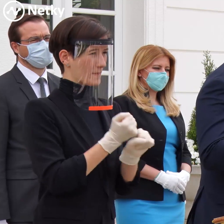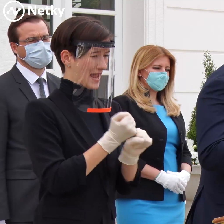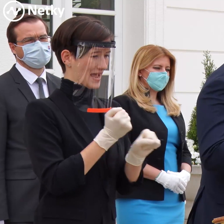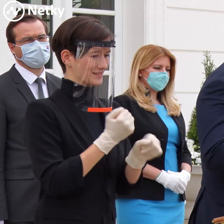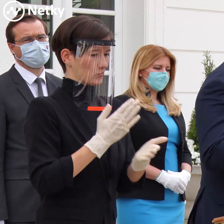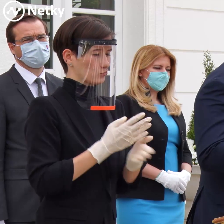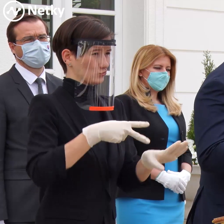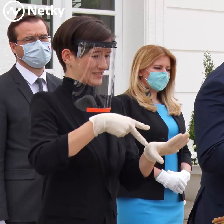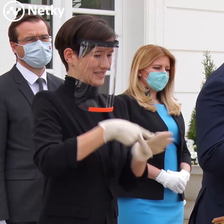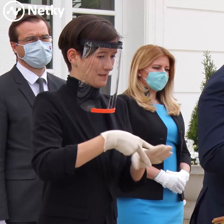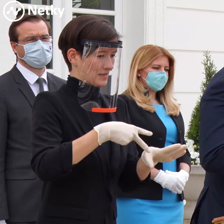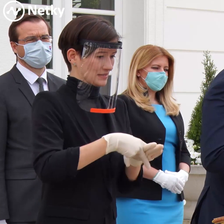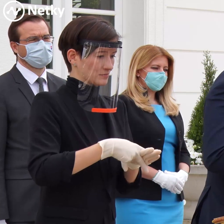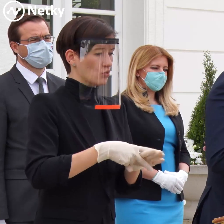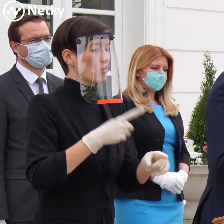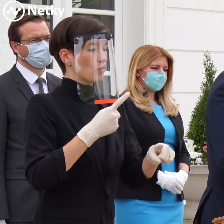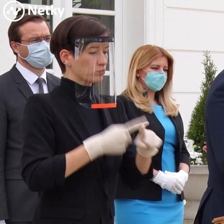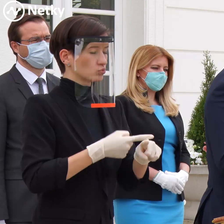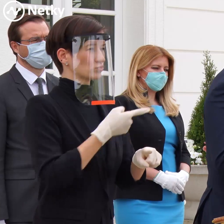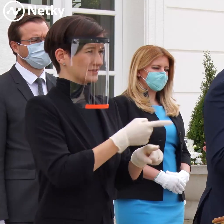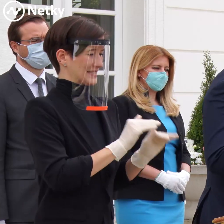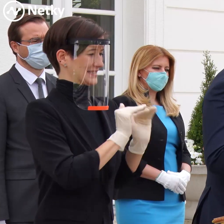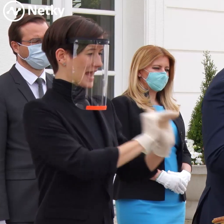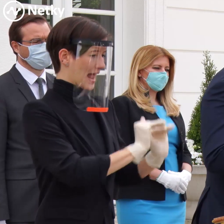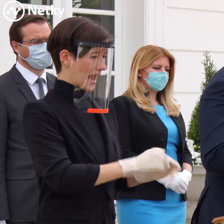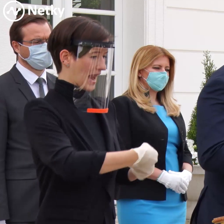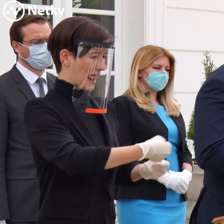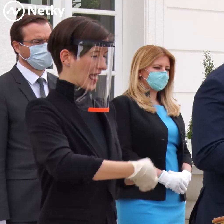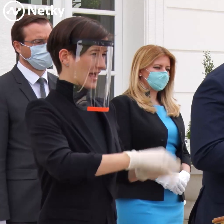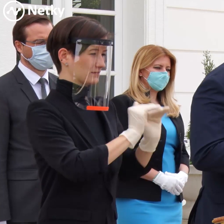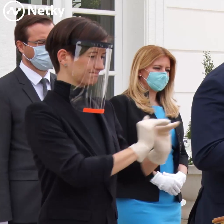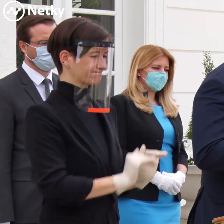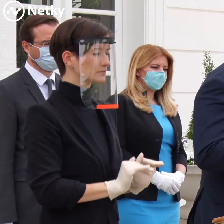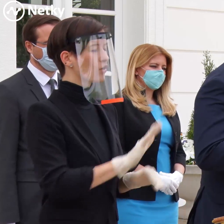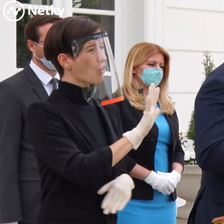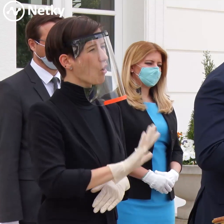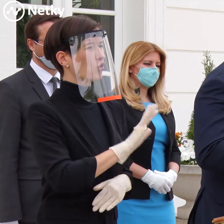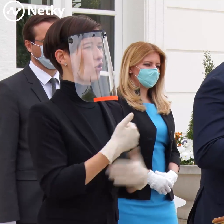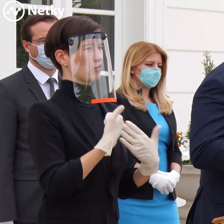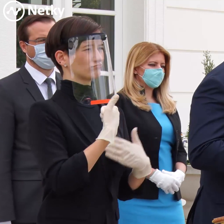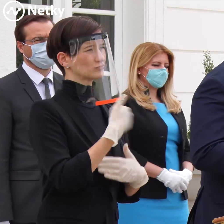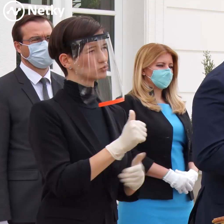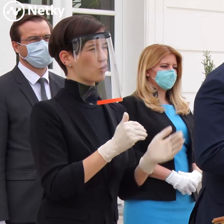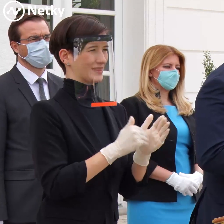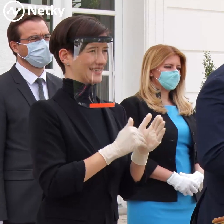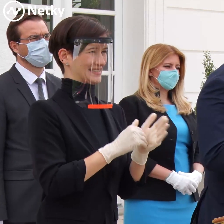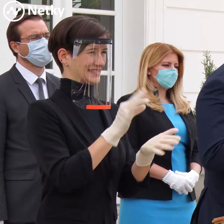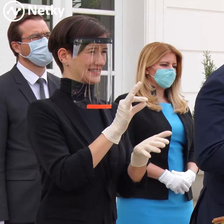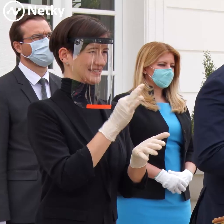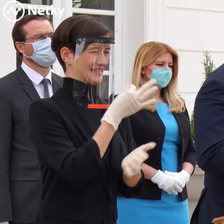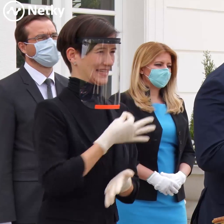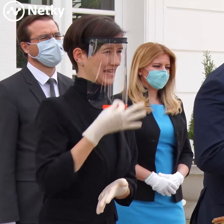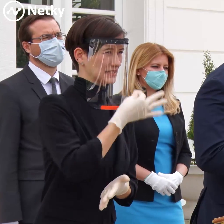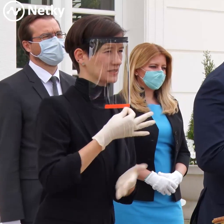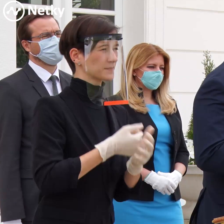zabezpečených a vyskladňujeme 100 tisíc testov, čiže aj s nejakou rezervou objednali sme, alebo zabezpečili sme dostatok testov,